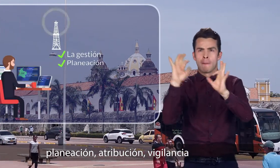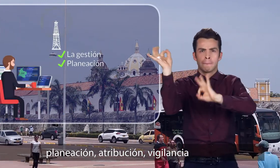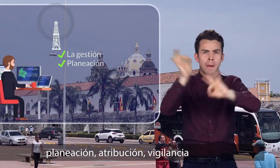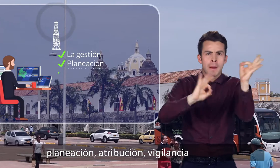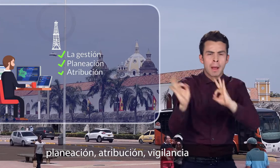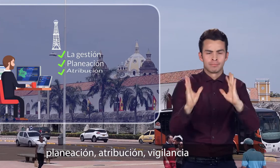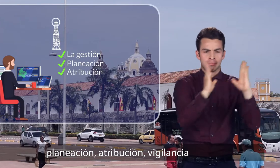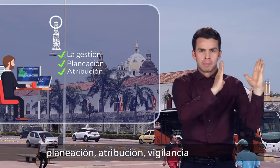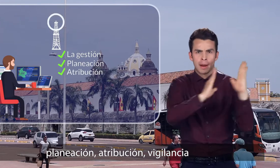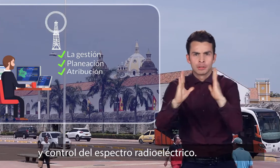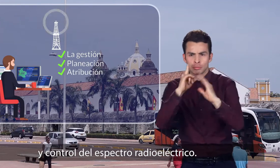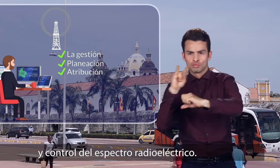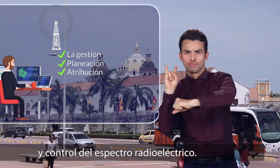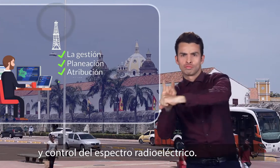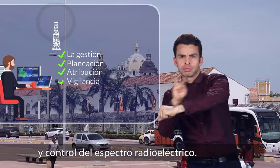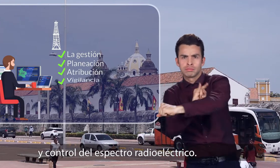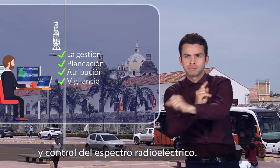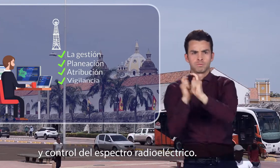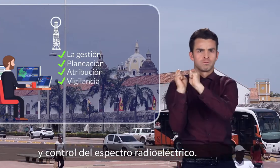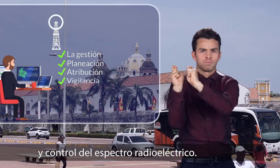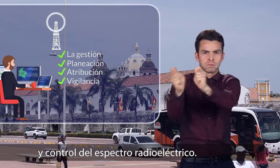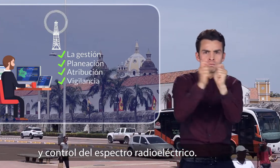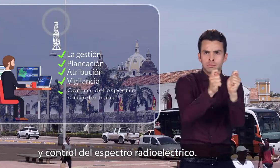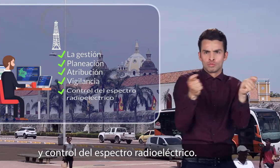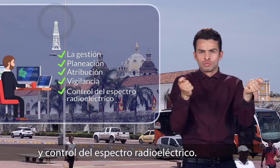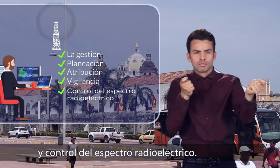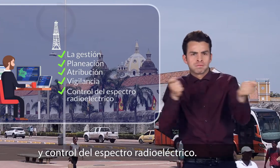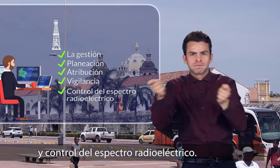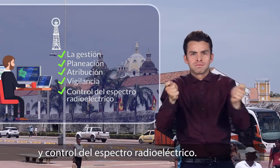atribución, vigilancia y control del espectro radioeléctrico.